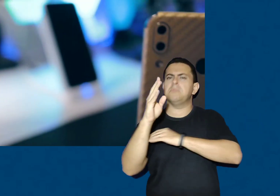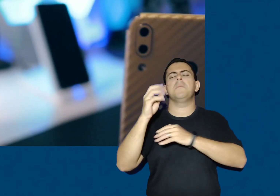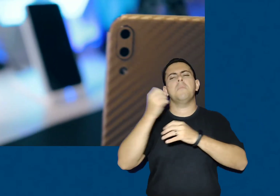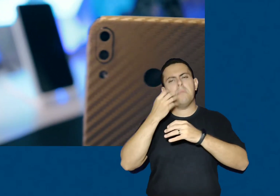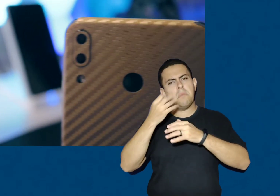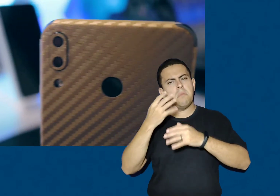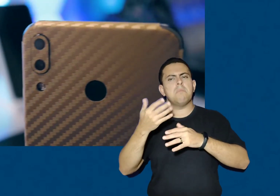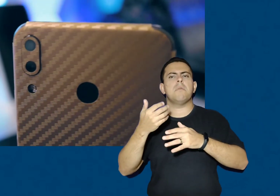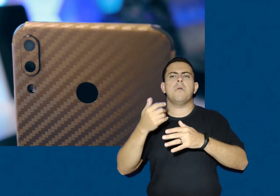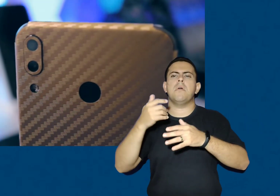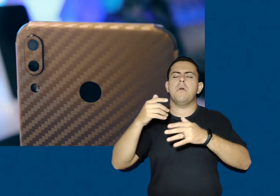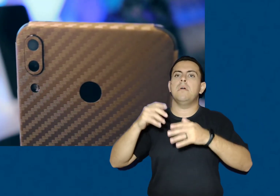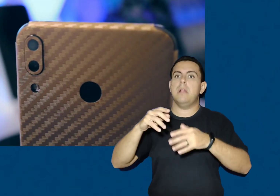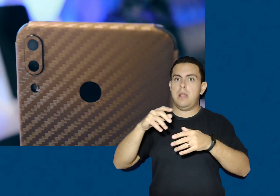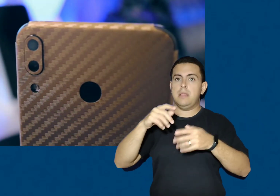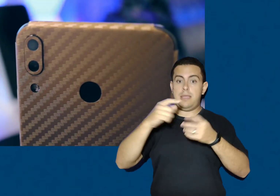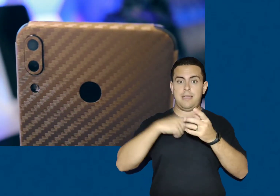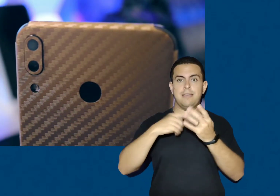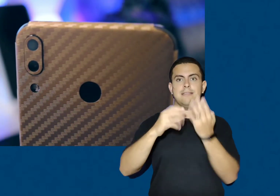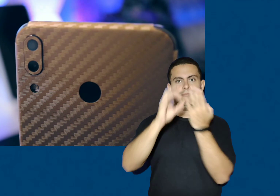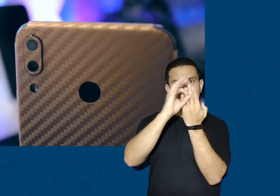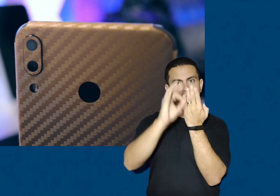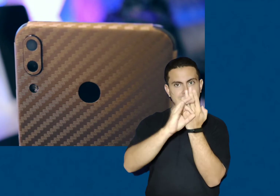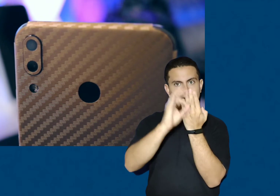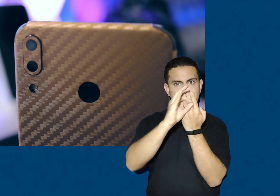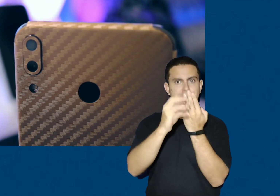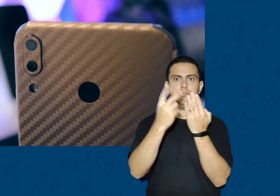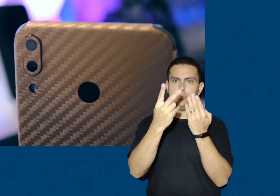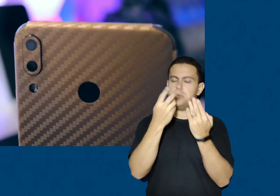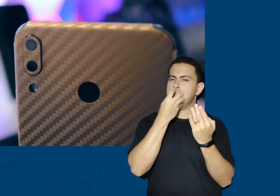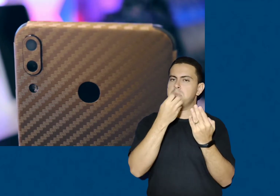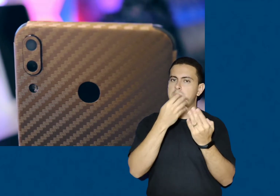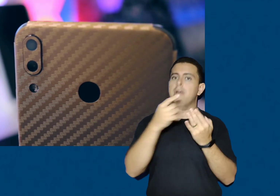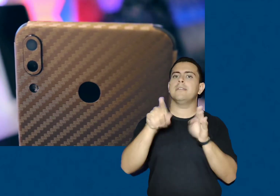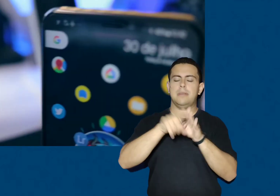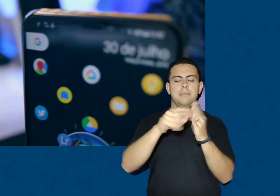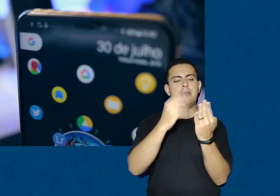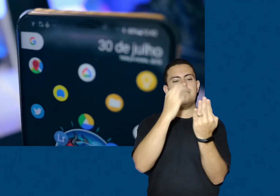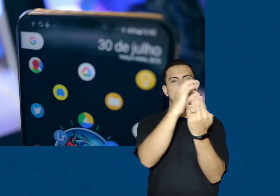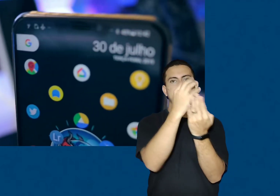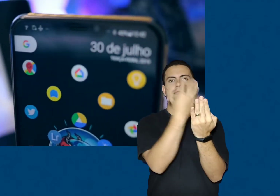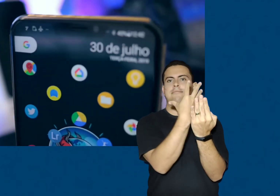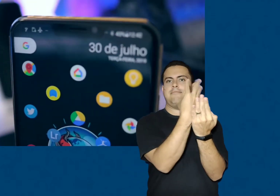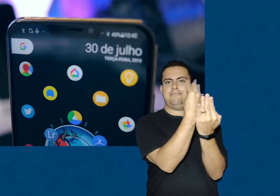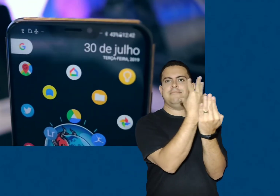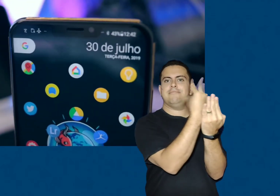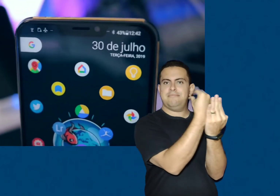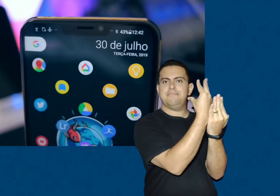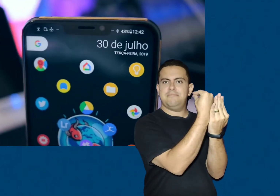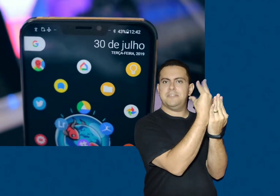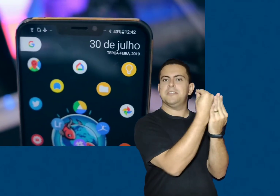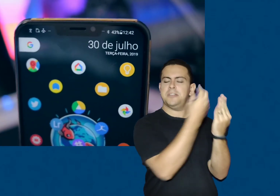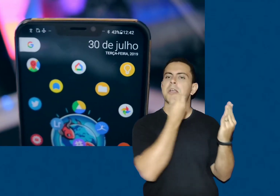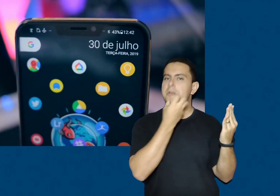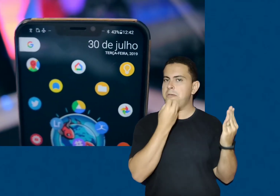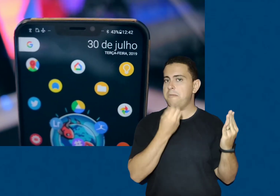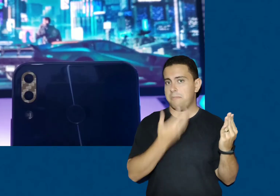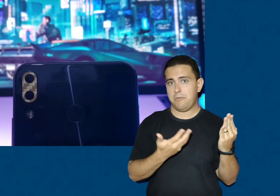muito bons, tanto nessas duas câmeras aqui, né, nas câmeras traseiras, quanto na câmera frontal. A selfie também funciona bem legal. O modo